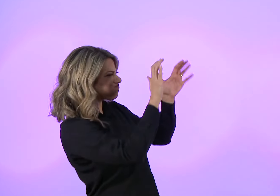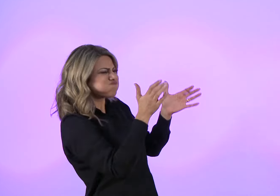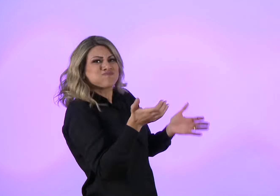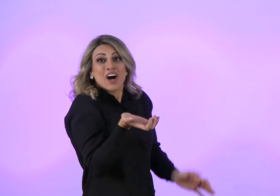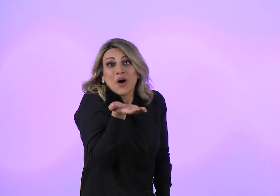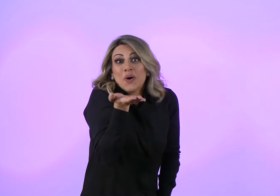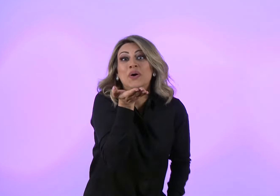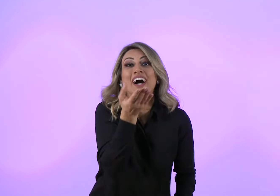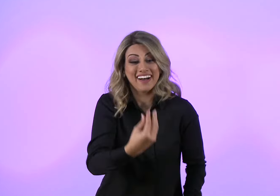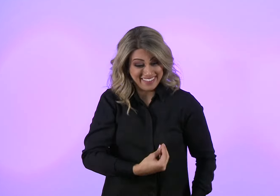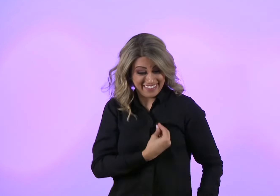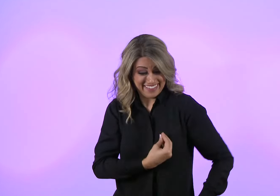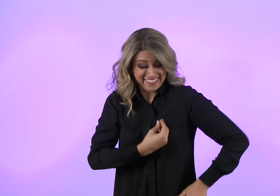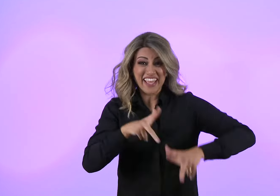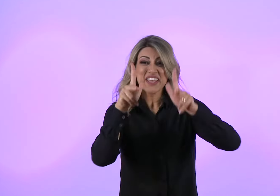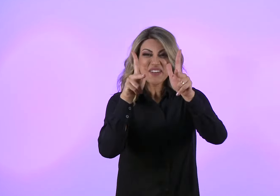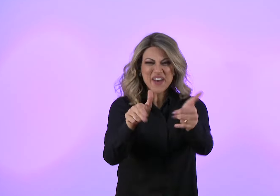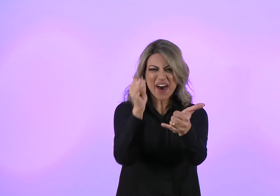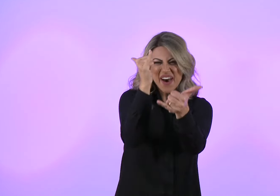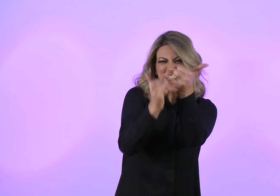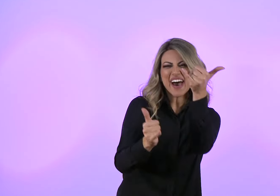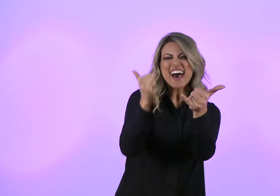imagem e semelhança